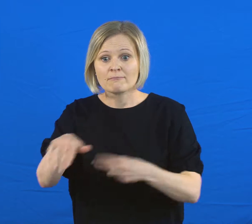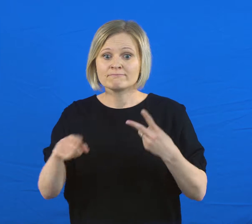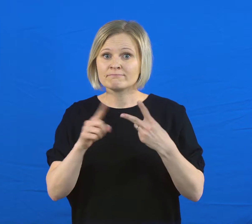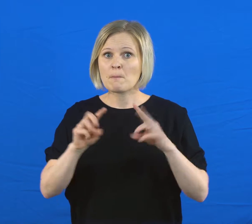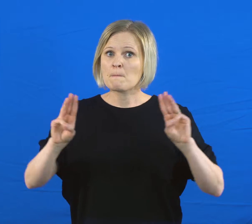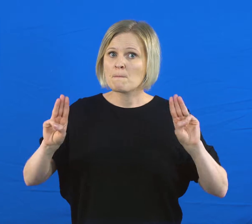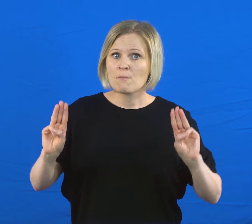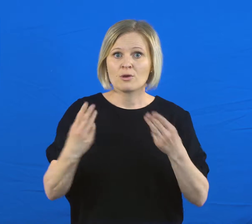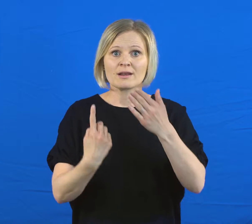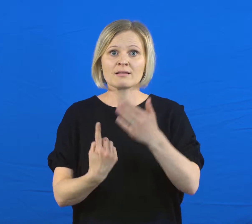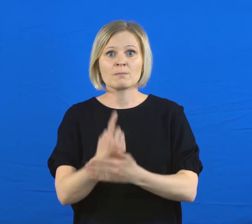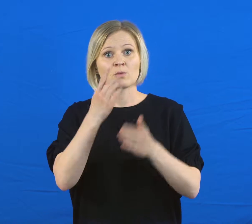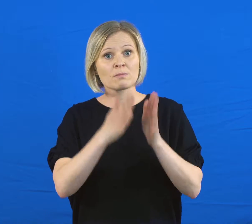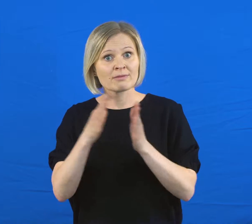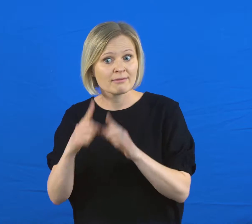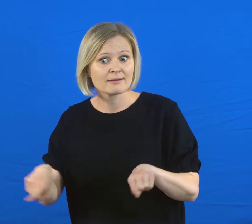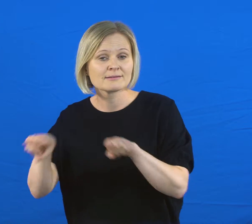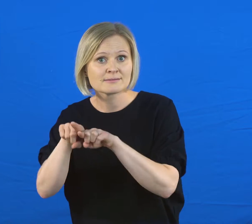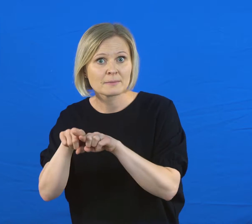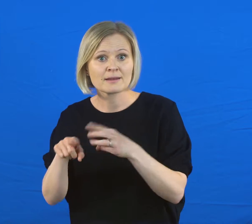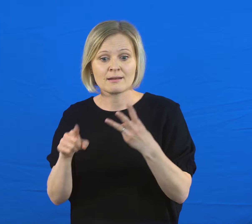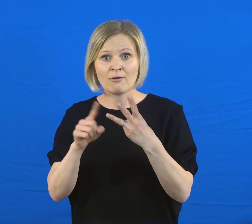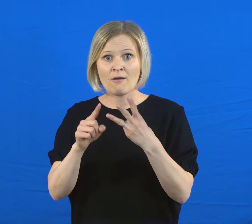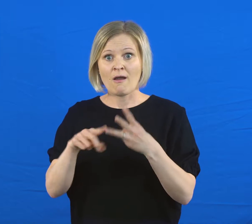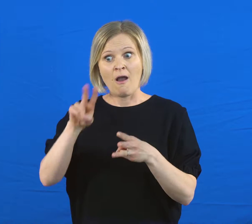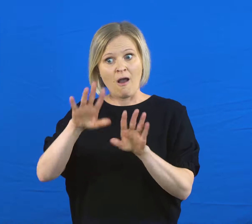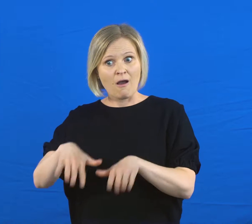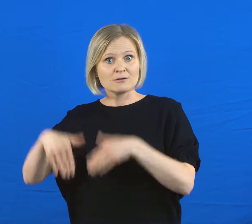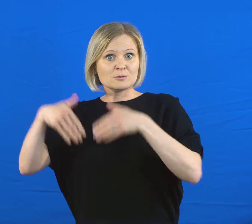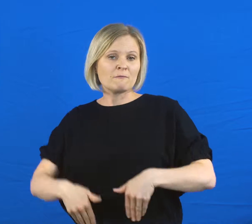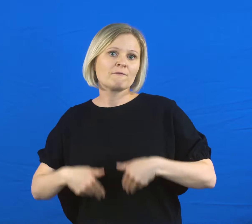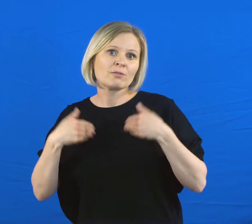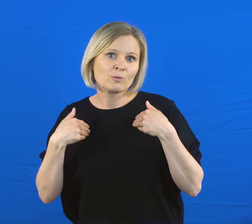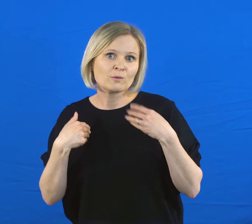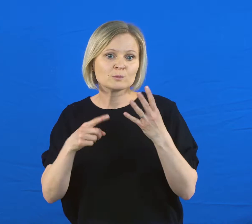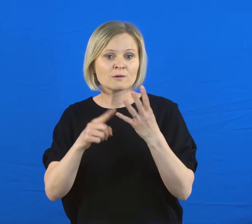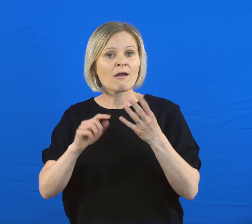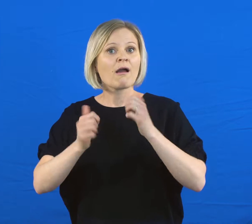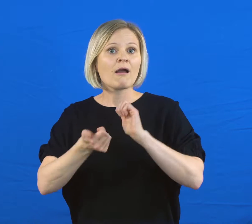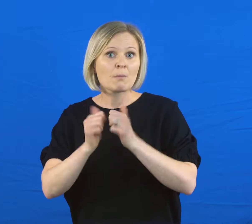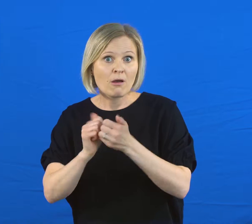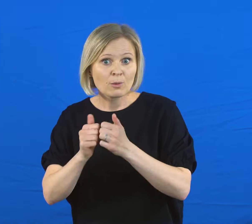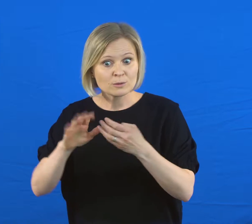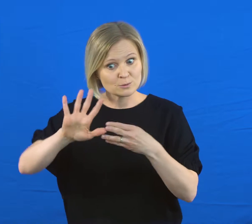tapahtumajärjestäminen, katsomoviihtyvyys ja kilpailullisuus.